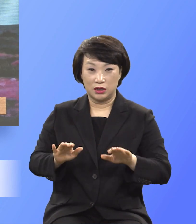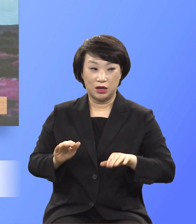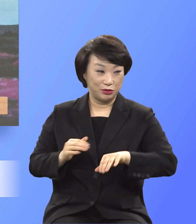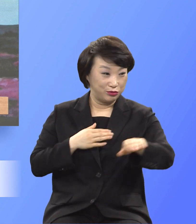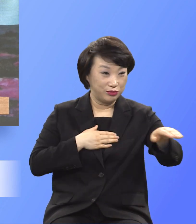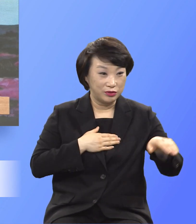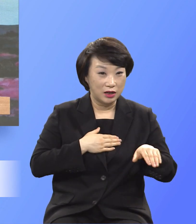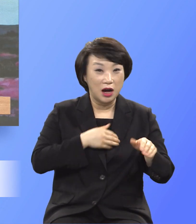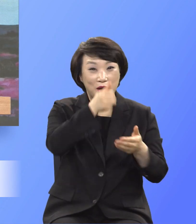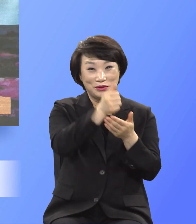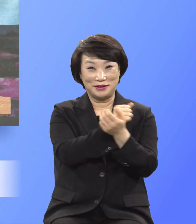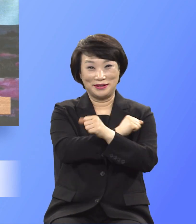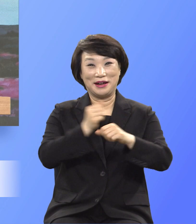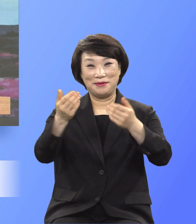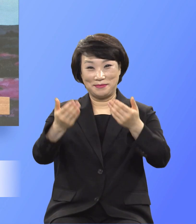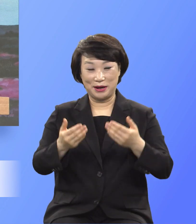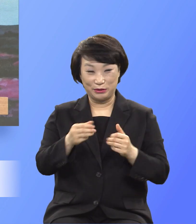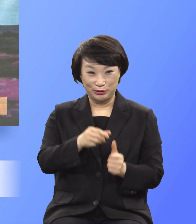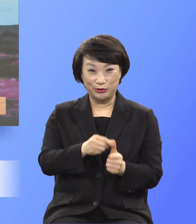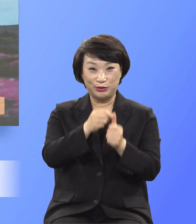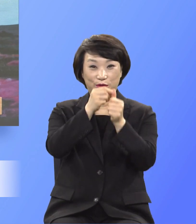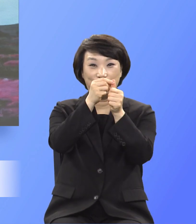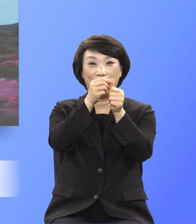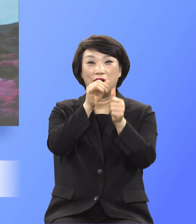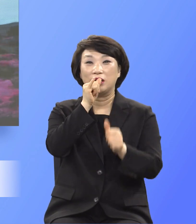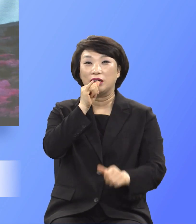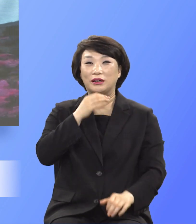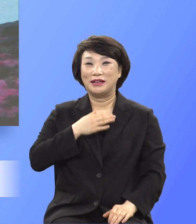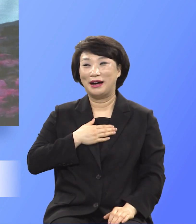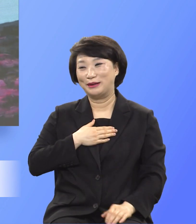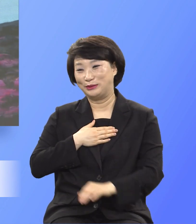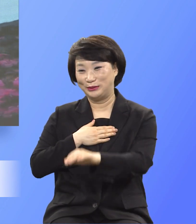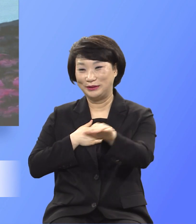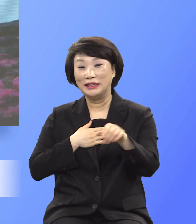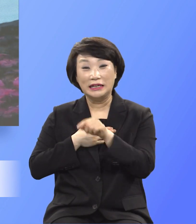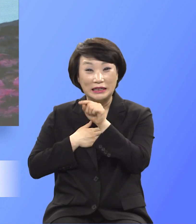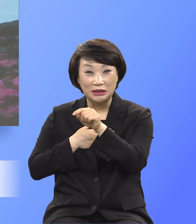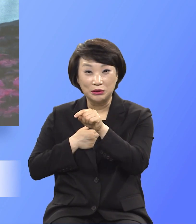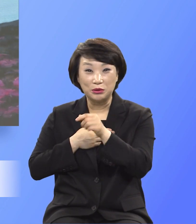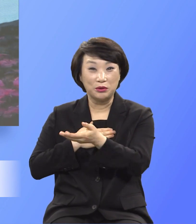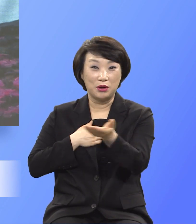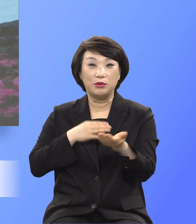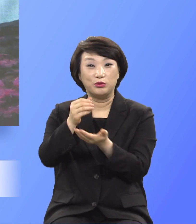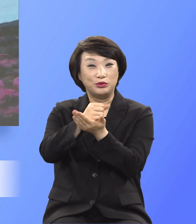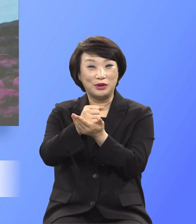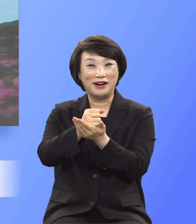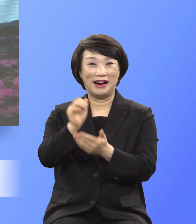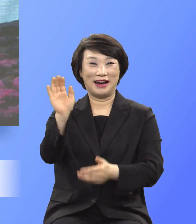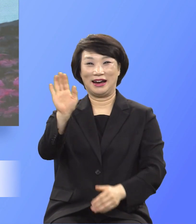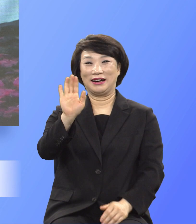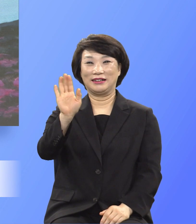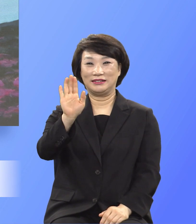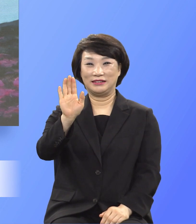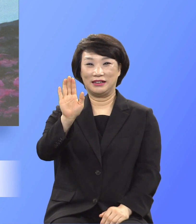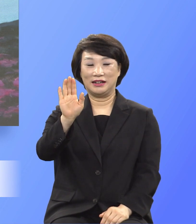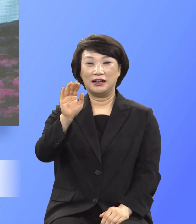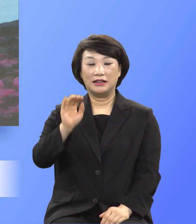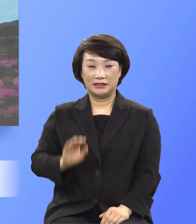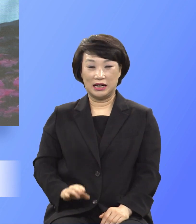제사 안 받고 구원 받았으니 이것도 우연히 이루어진 것이 아니라 선지자를